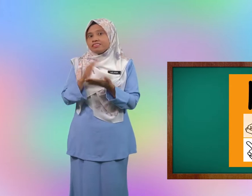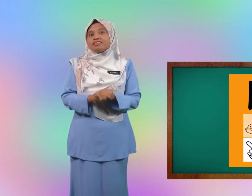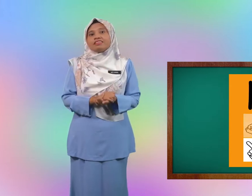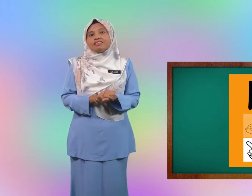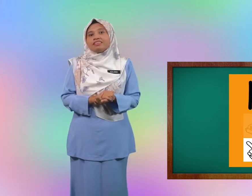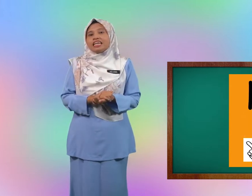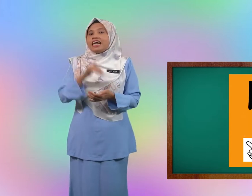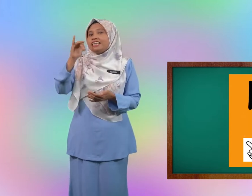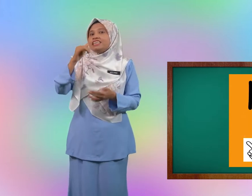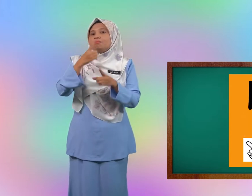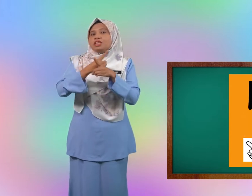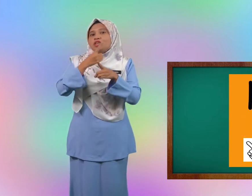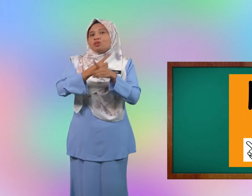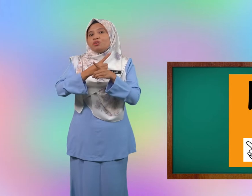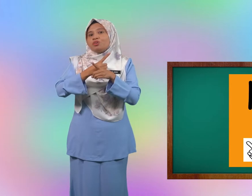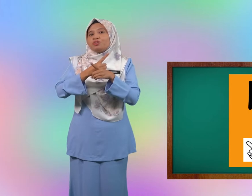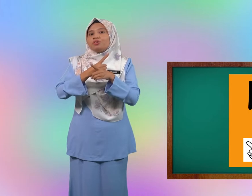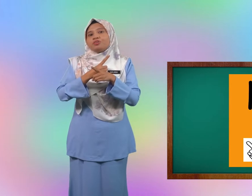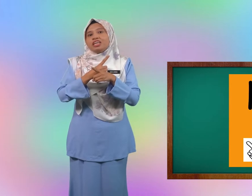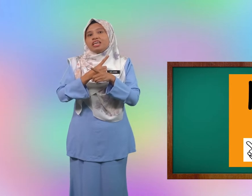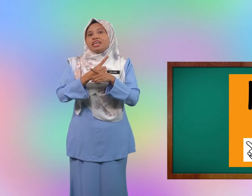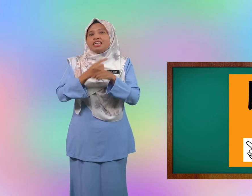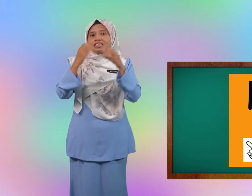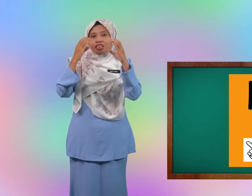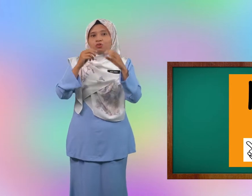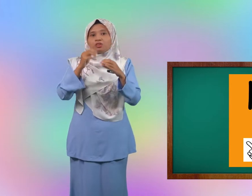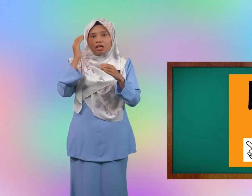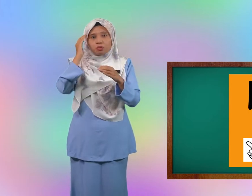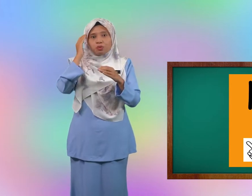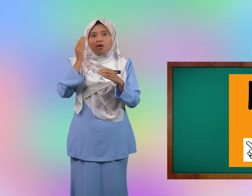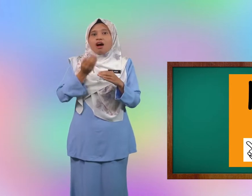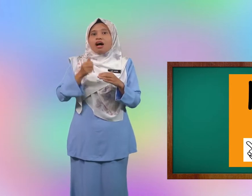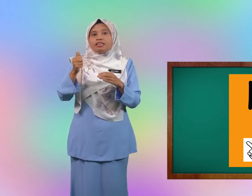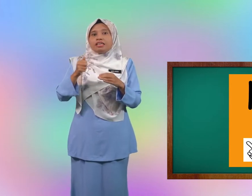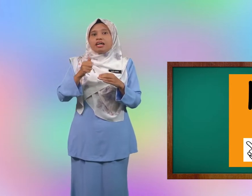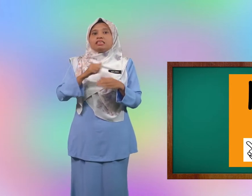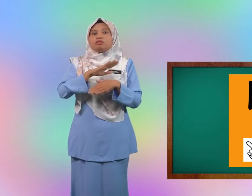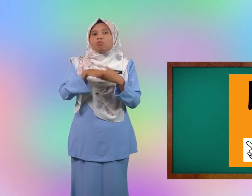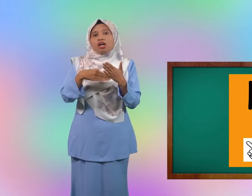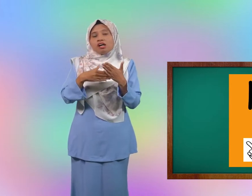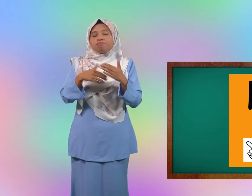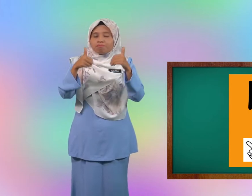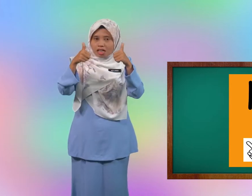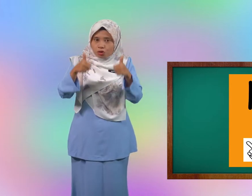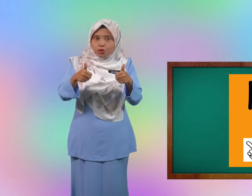ya betul cikgu tahu anda semua bagus